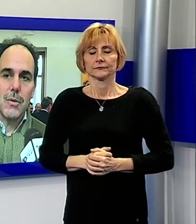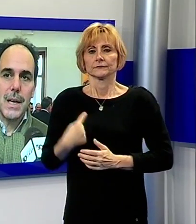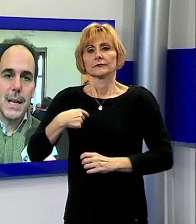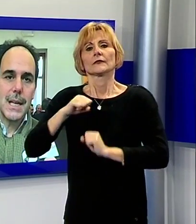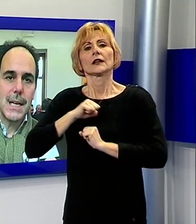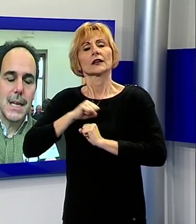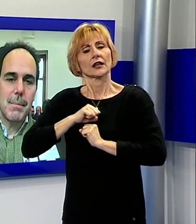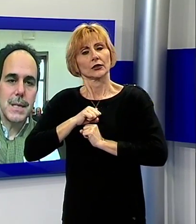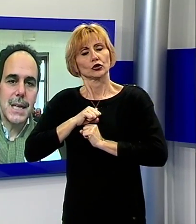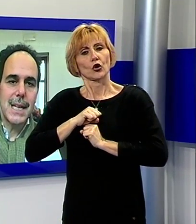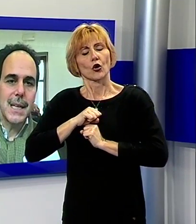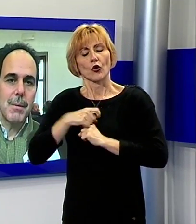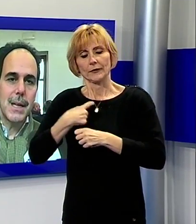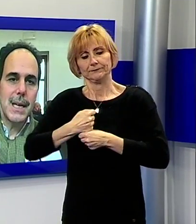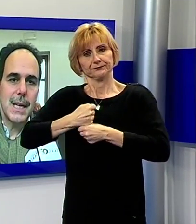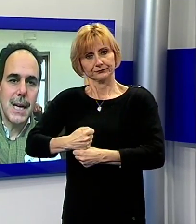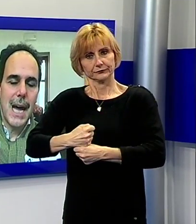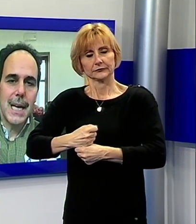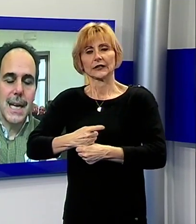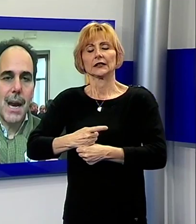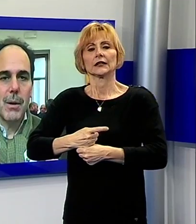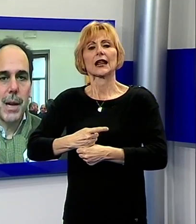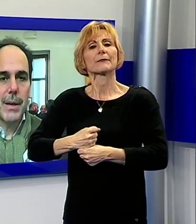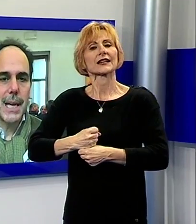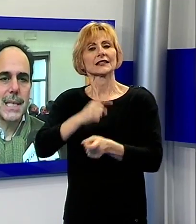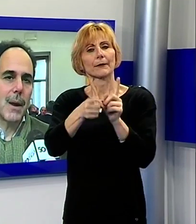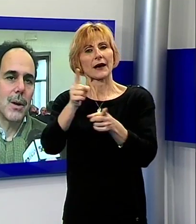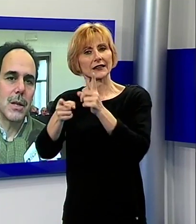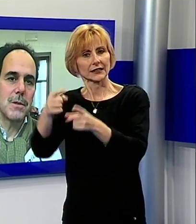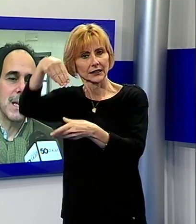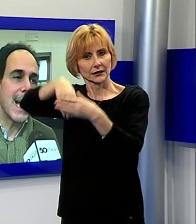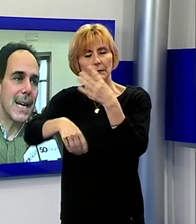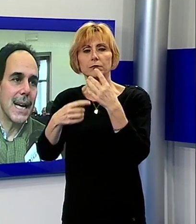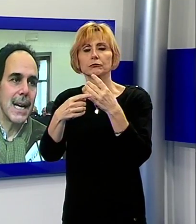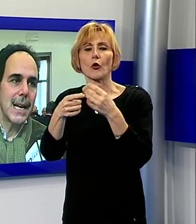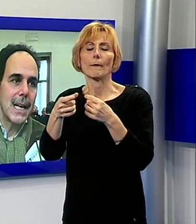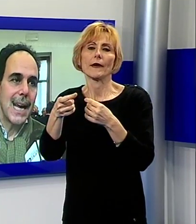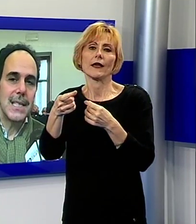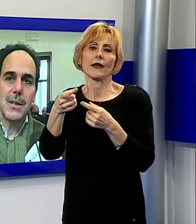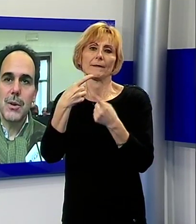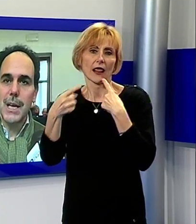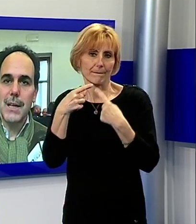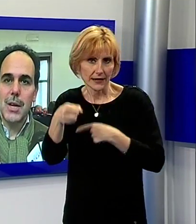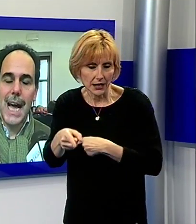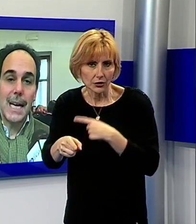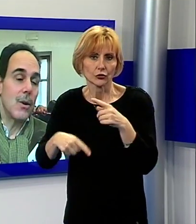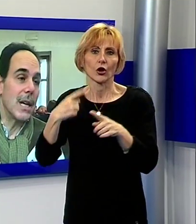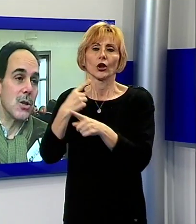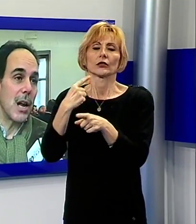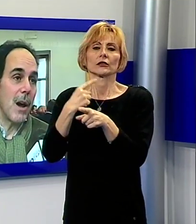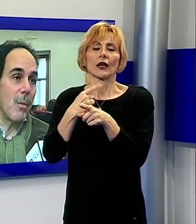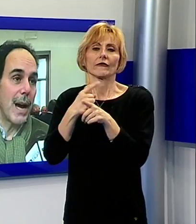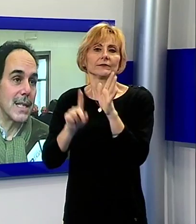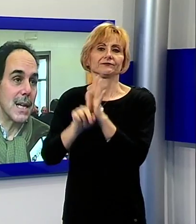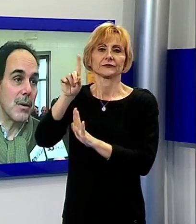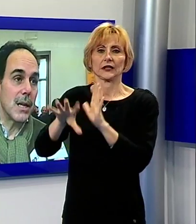il dovere dei rappresentanti dei partiti, anche nelle aule parlamentari, sia quello di rispettare l'esito elettorale. Noi